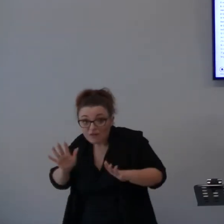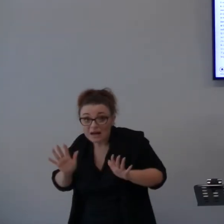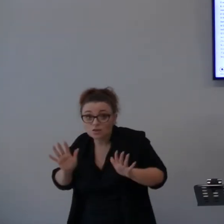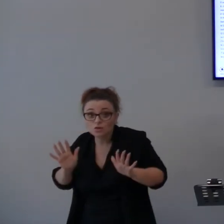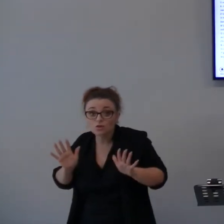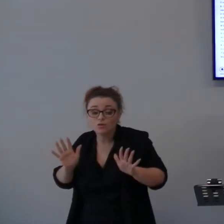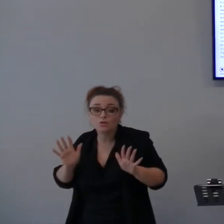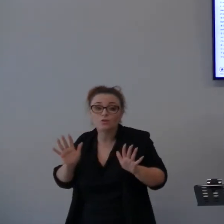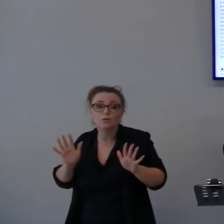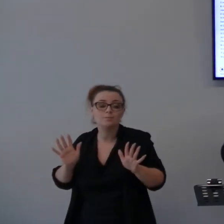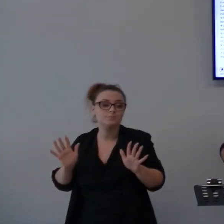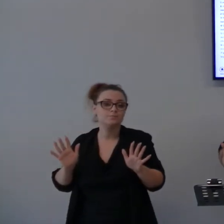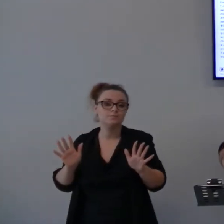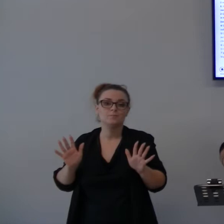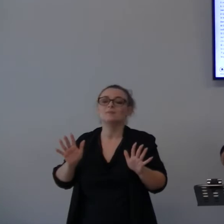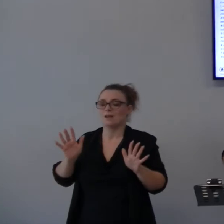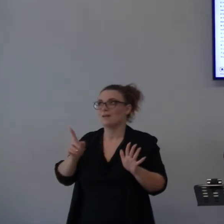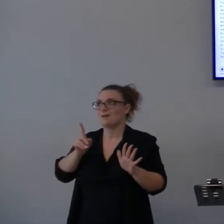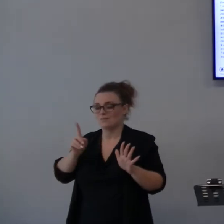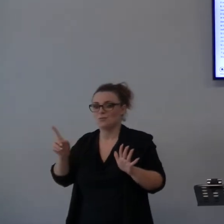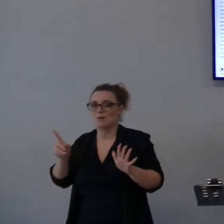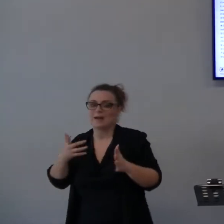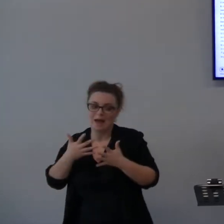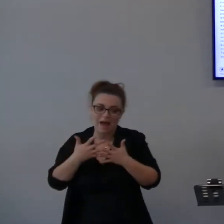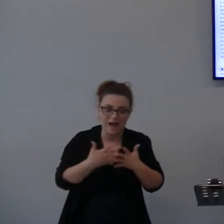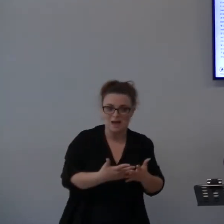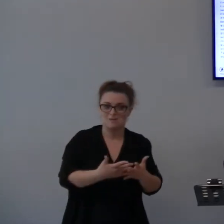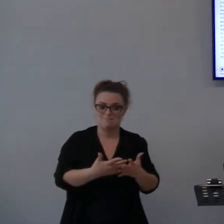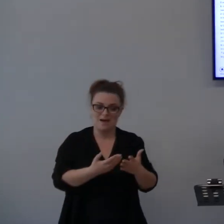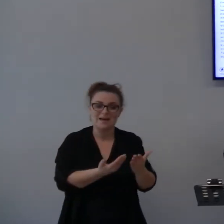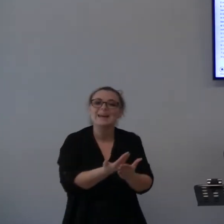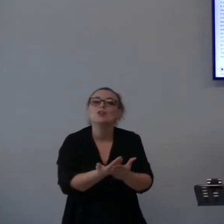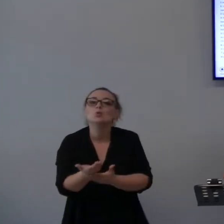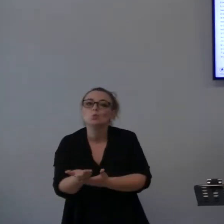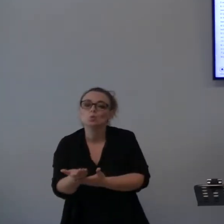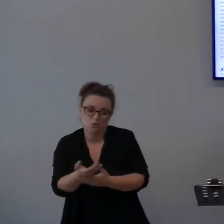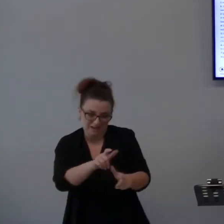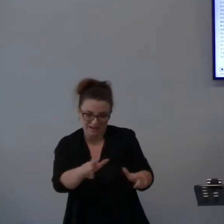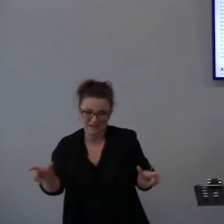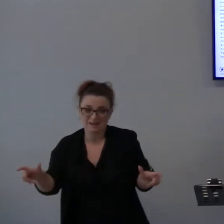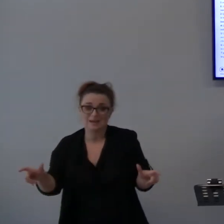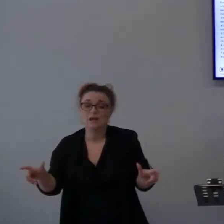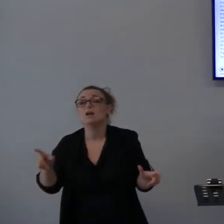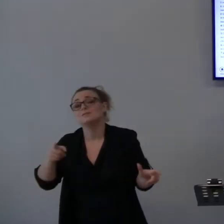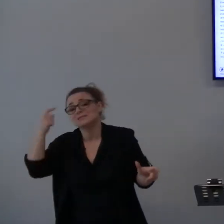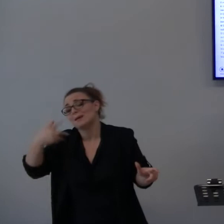Cioè colui che ama le sue creature e che deve correggerle.